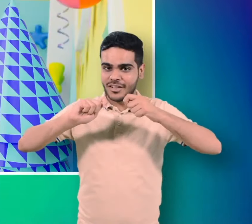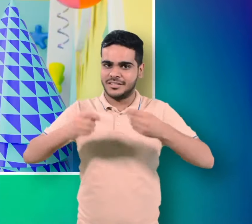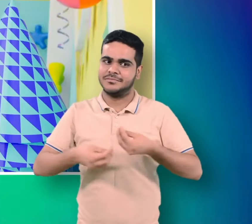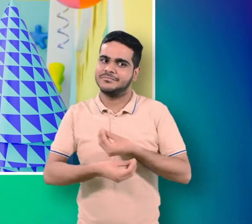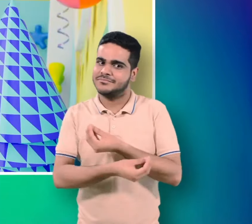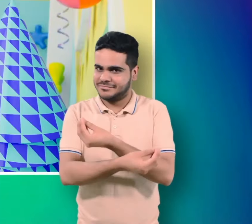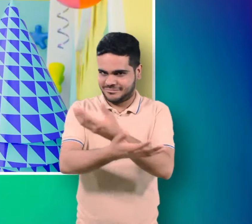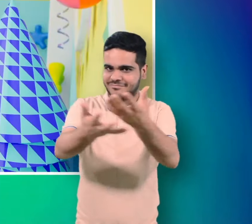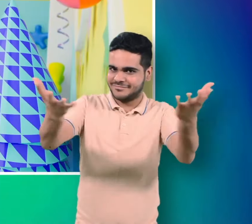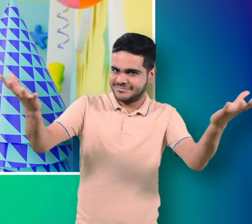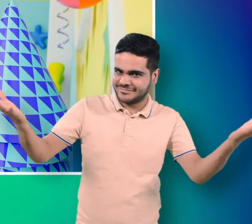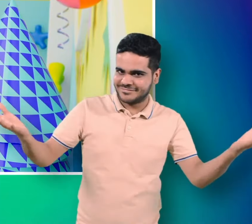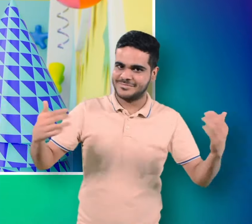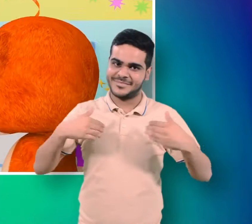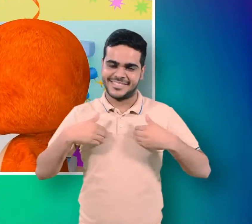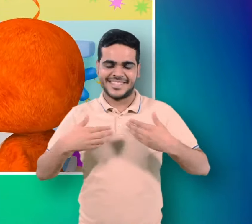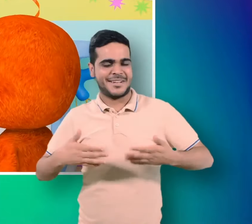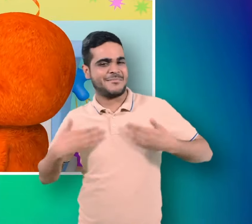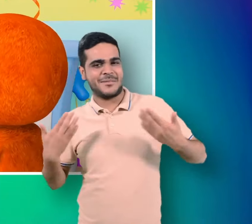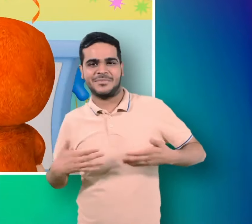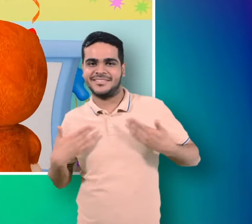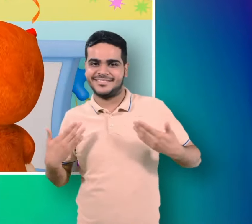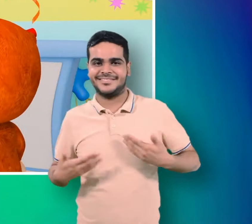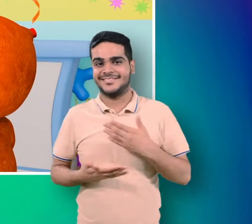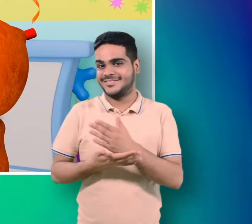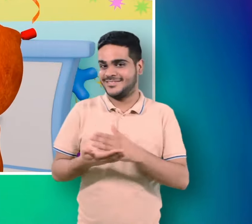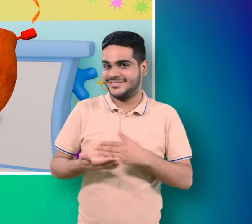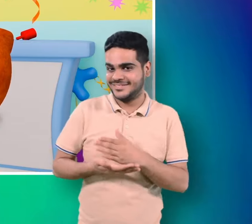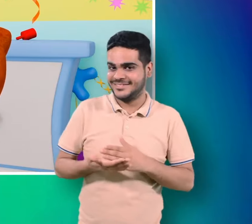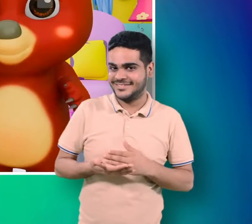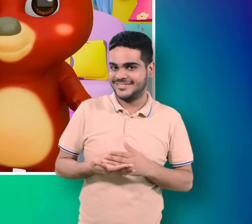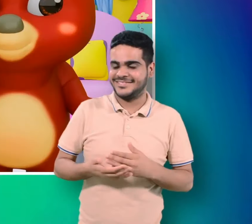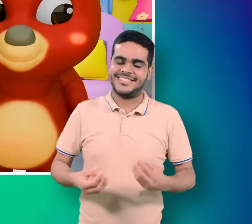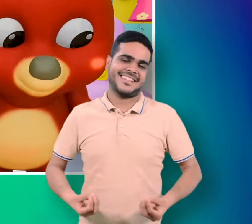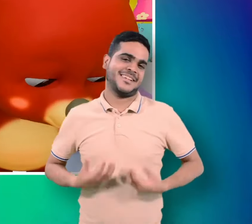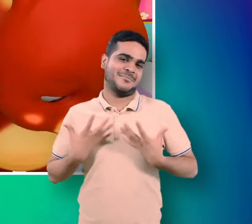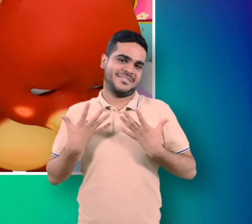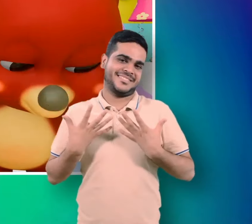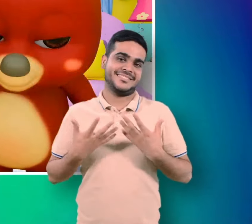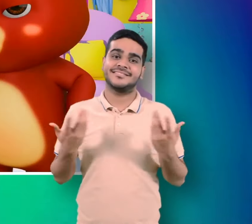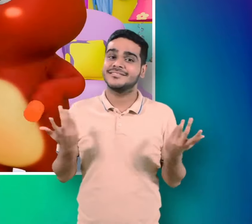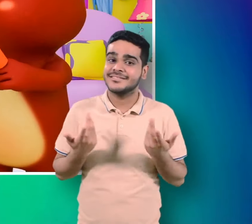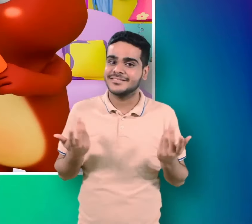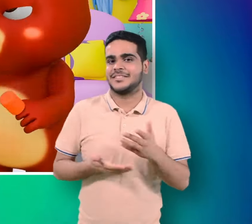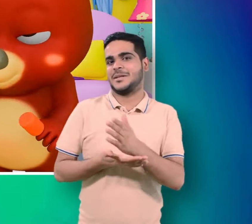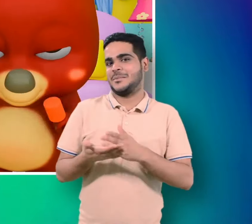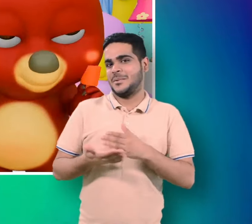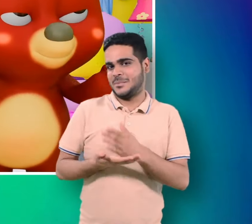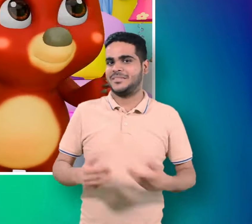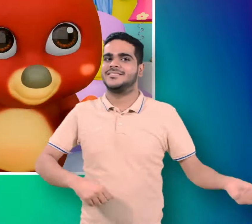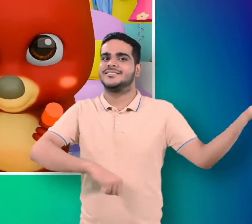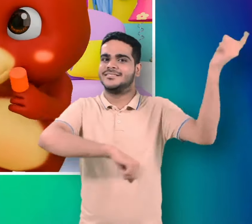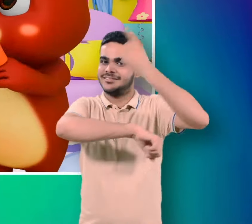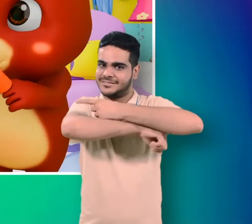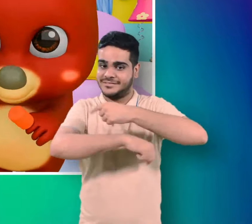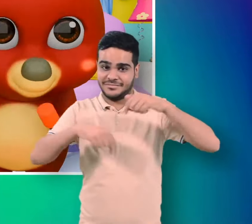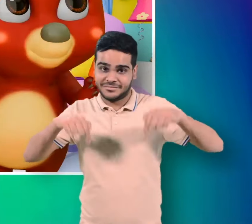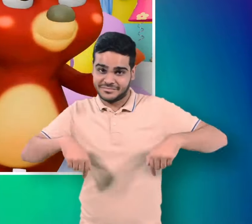टफी बाटी हमने बड़ा मजा आया आज बहुत खुश हो मैं मेरा जनब दिवस है